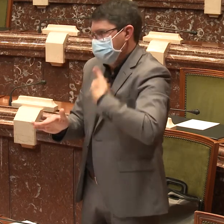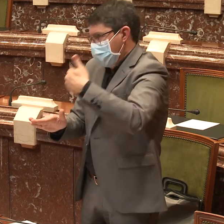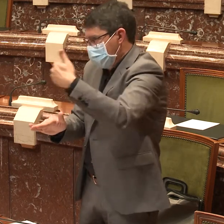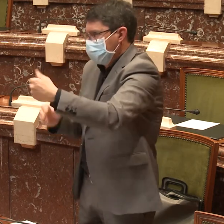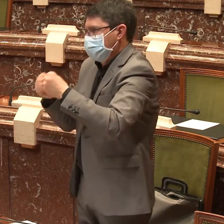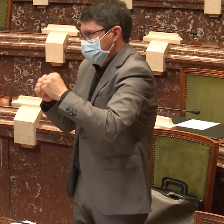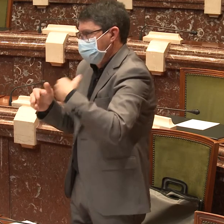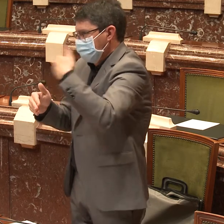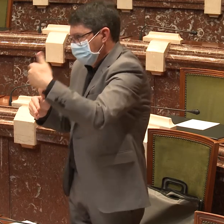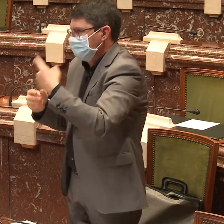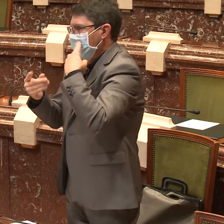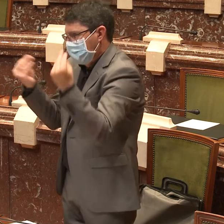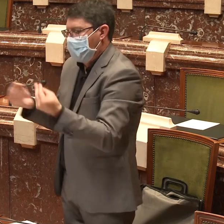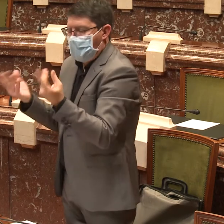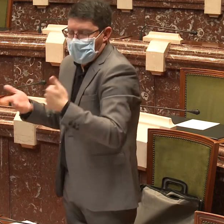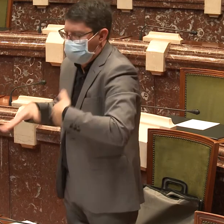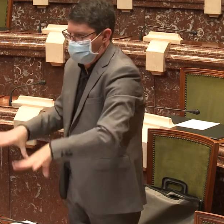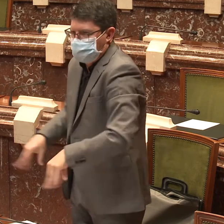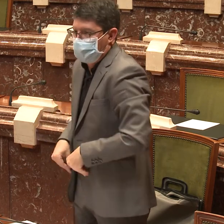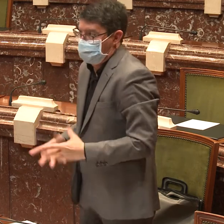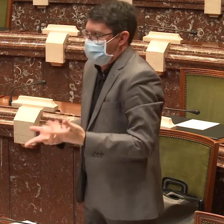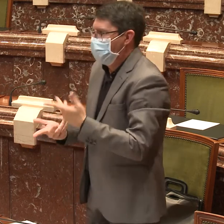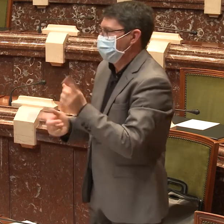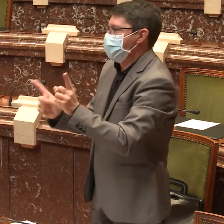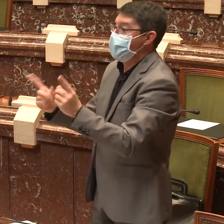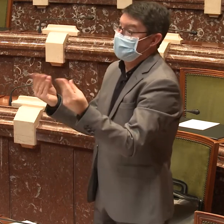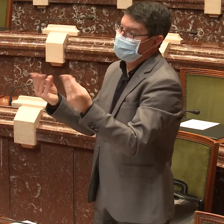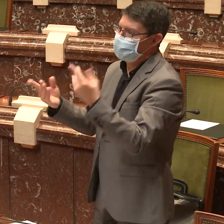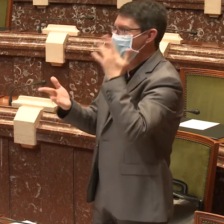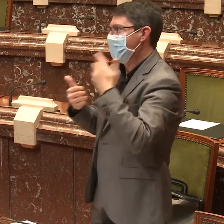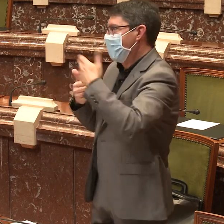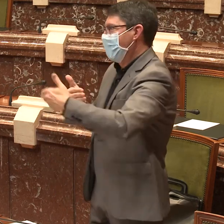sencilla. Pero bueno, eso con el tiempo podríamos mejorarlo.